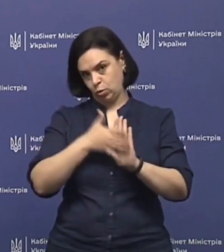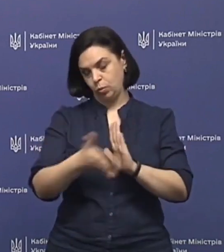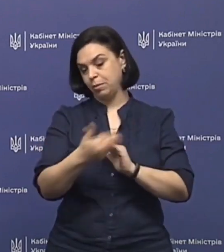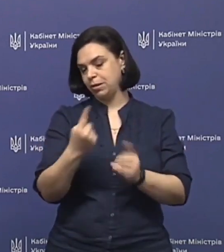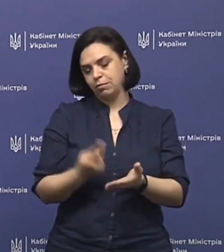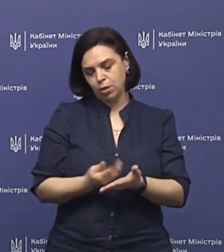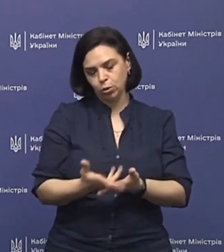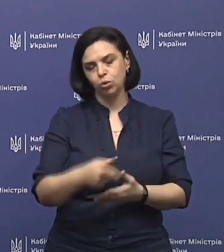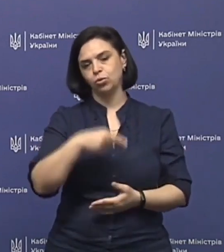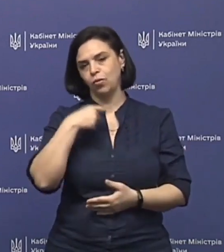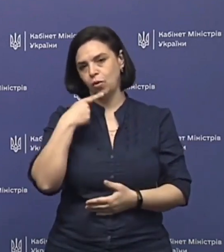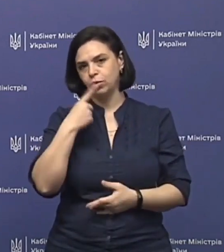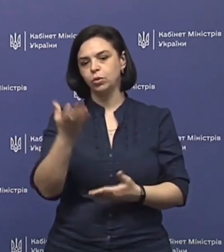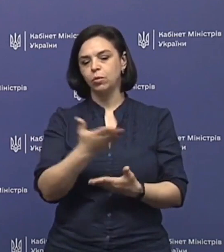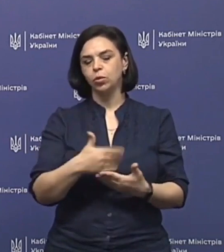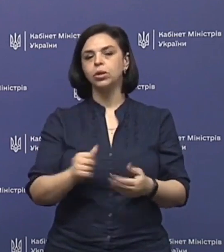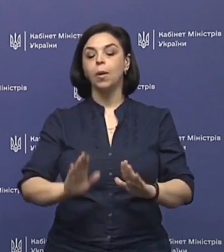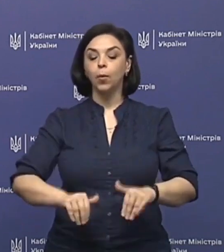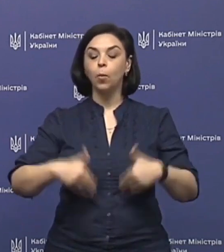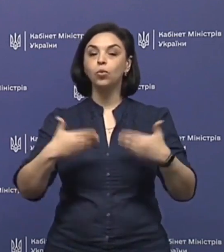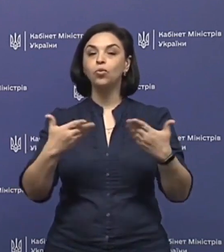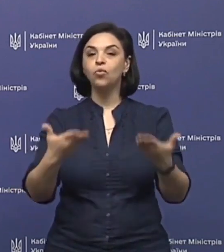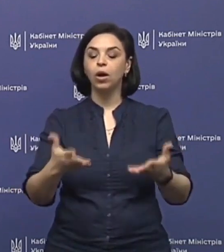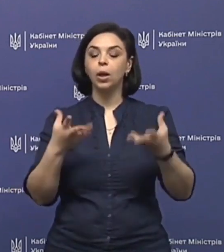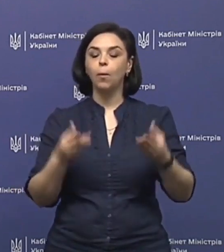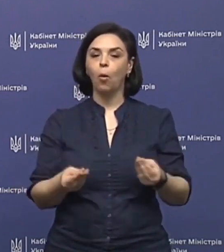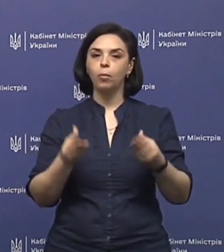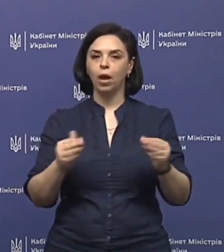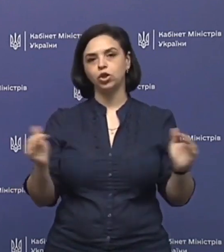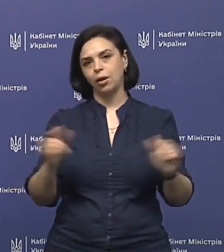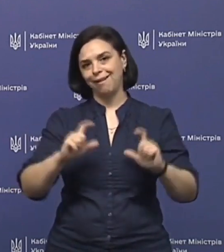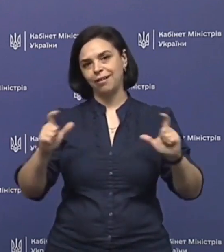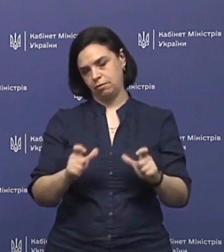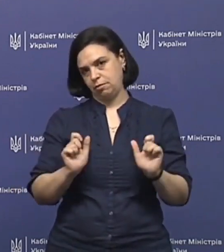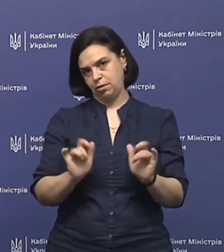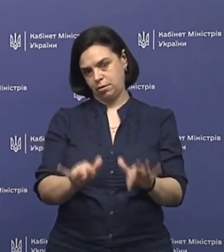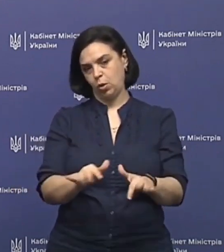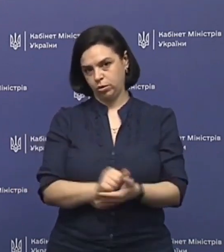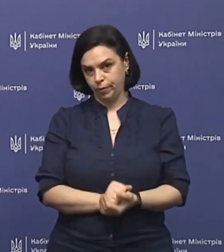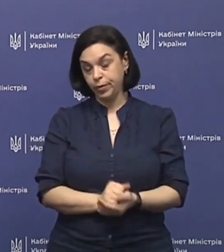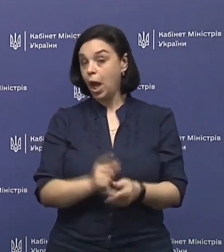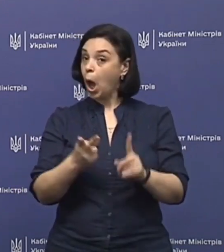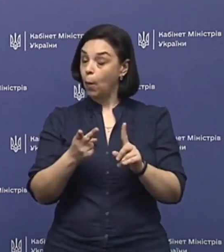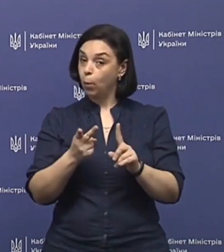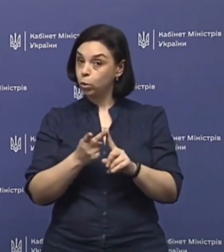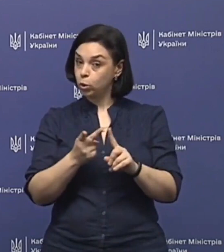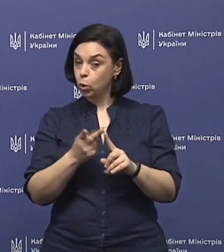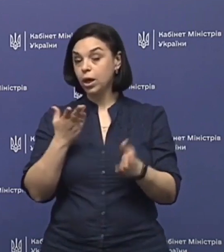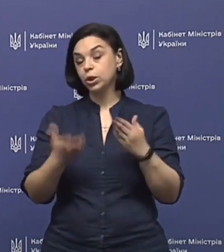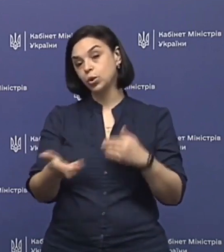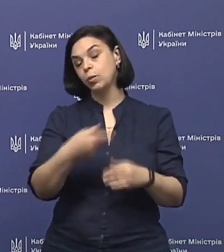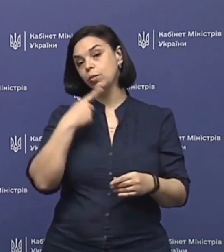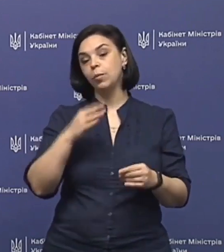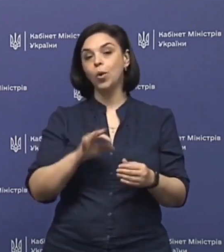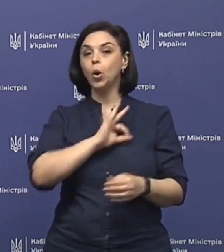і ми це неодноразово говорили, що ми будемо пропонувати пом'якшення карантинних заходів. По-друге, якщо ми